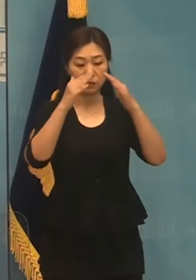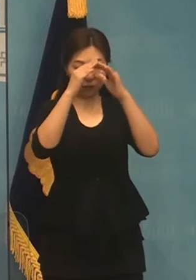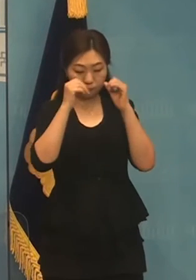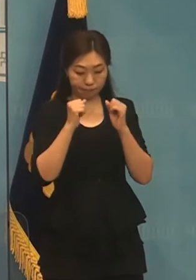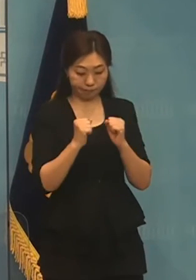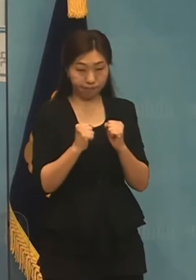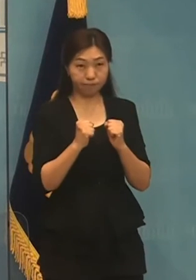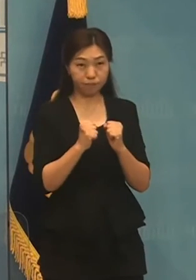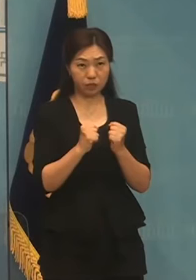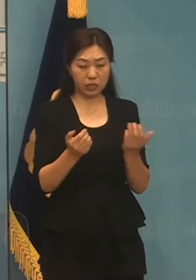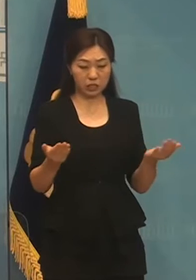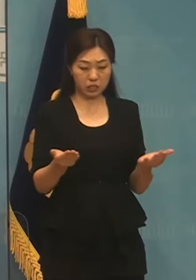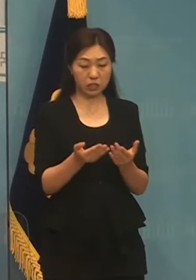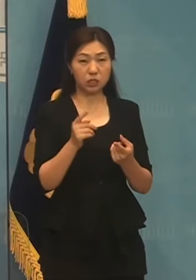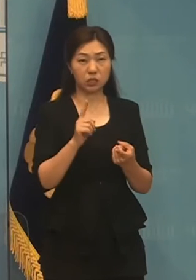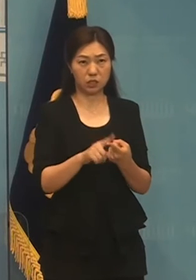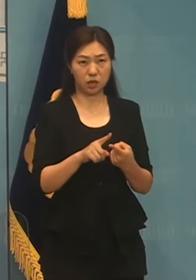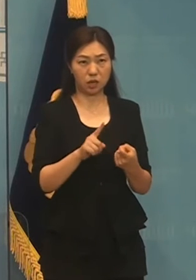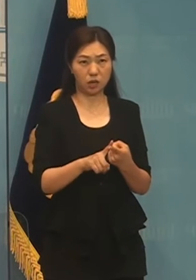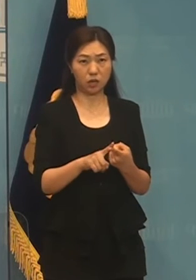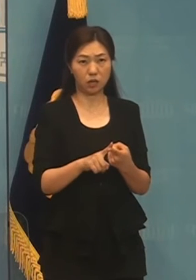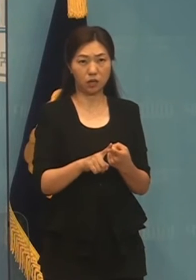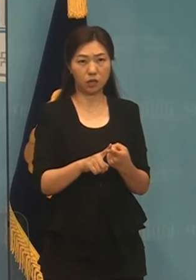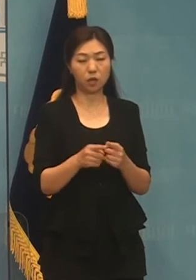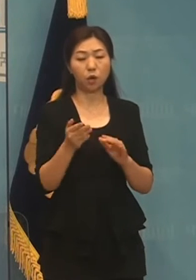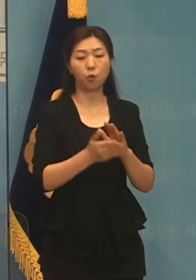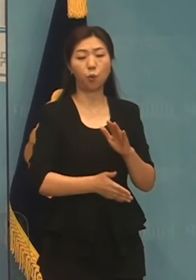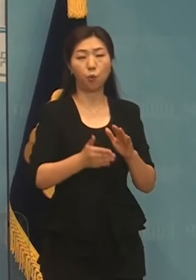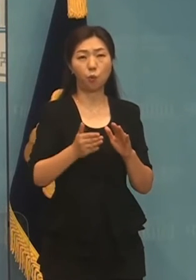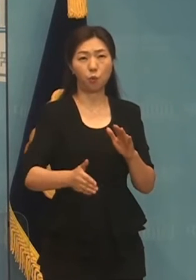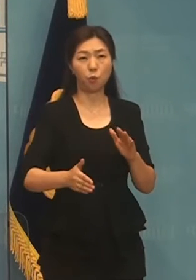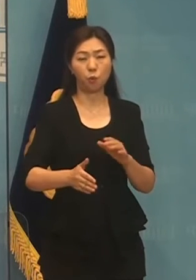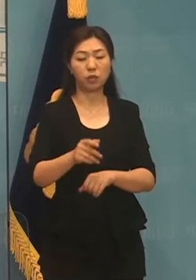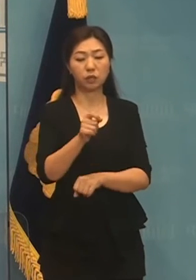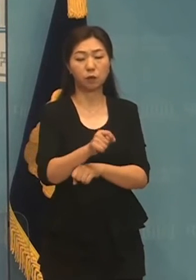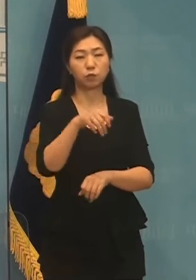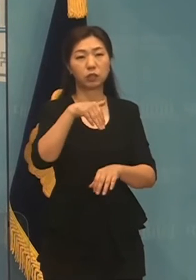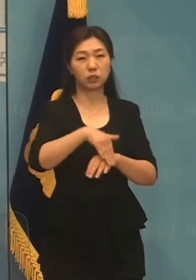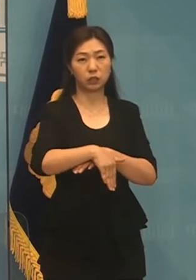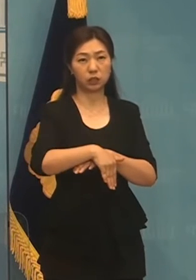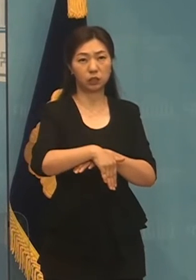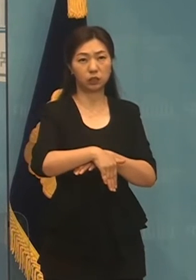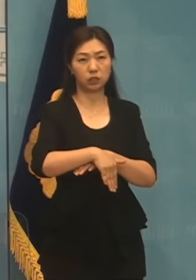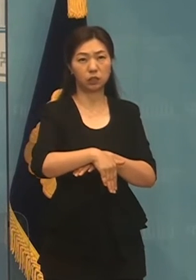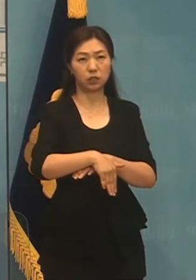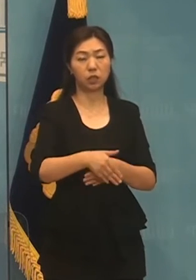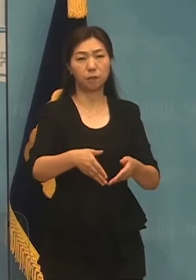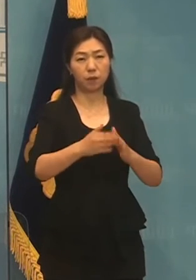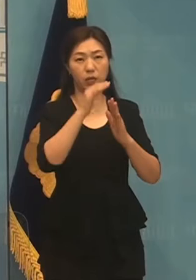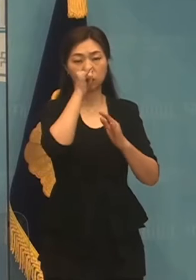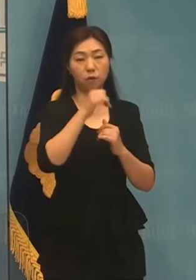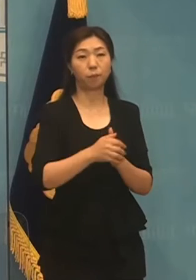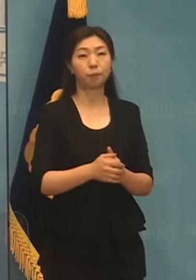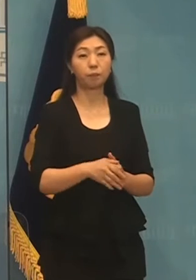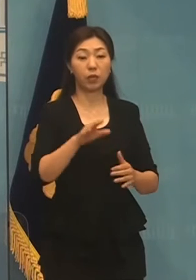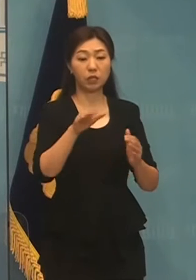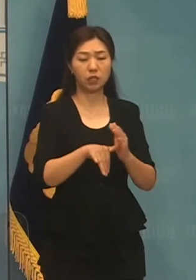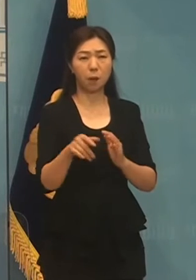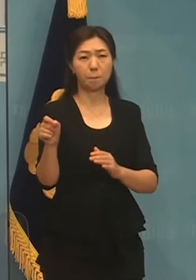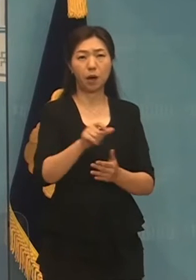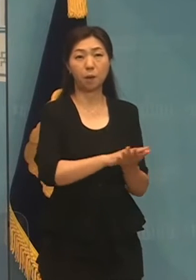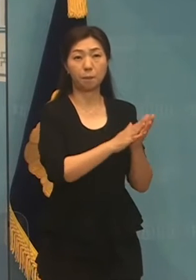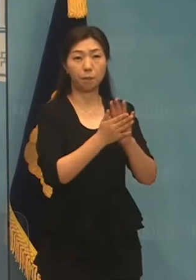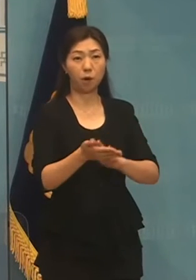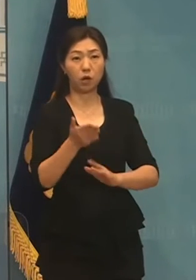공공아프리스 제도를 추진하겠습니다. 시대가 강속으로 변하고 있습니다. 21세기 대한민국은